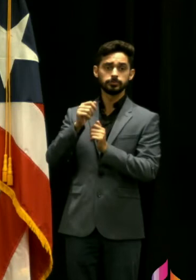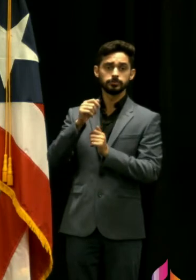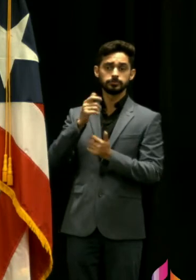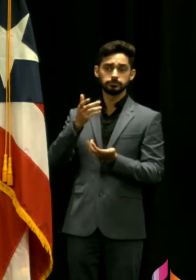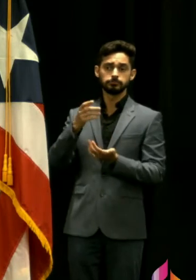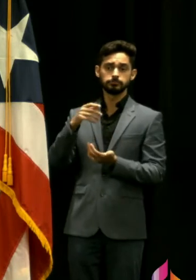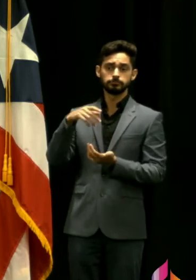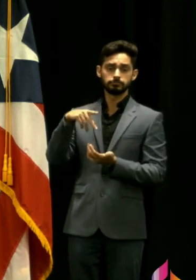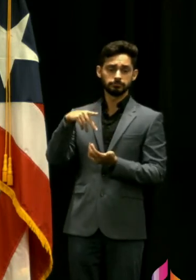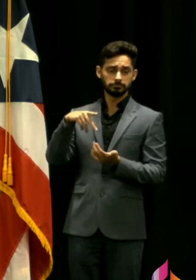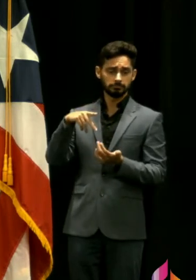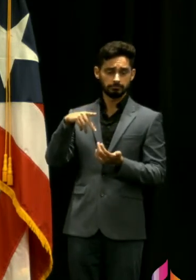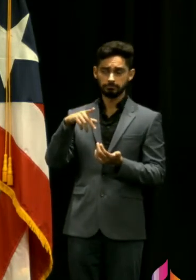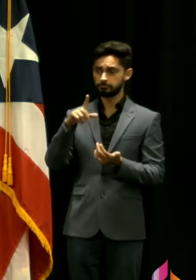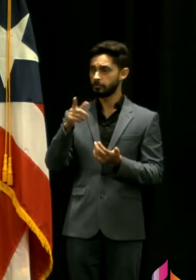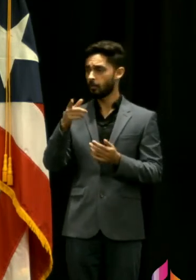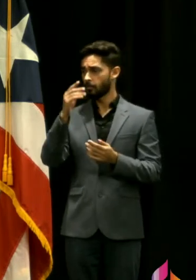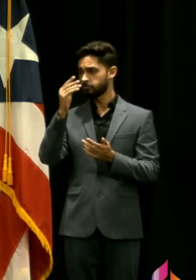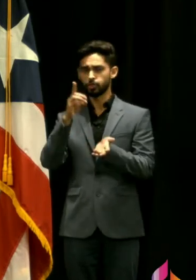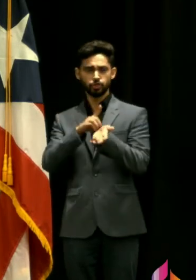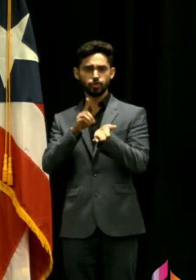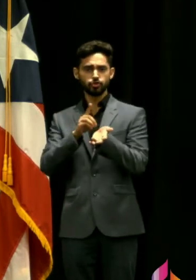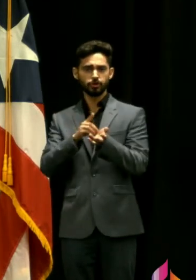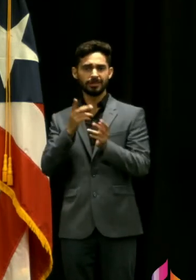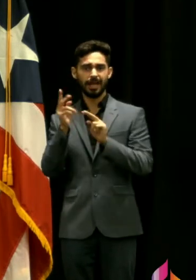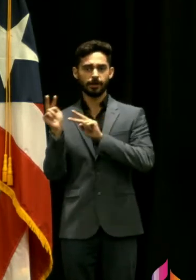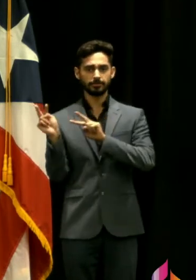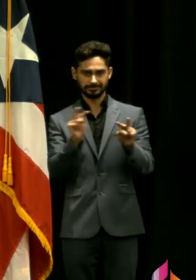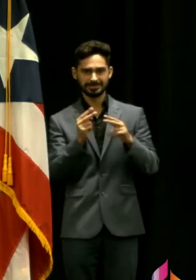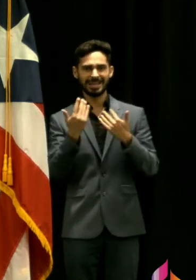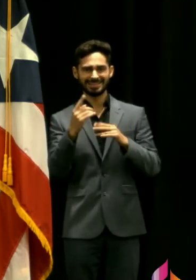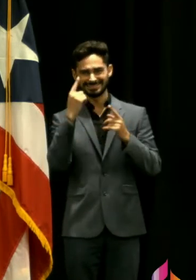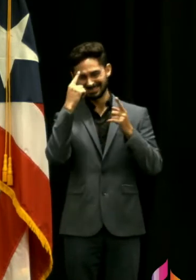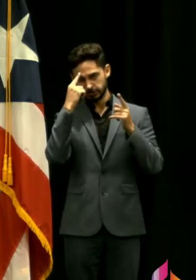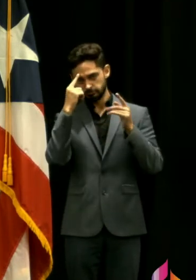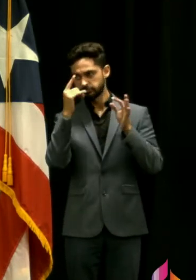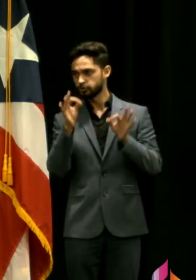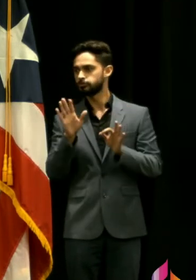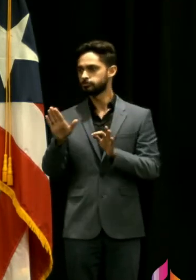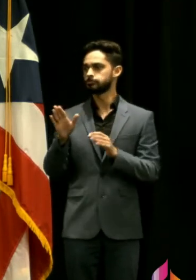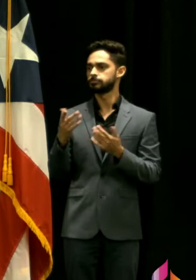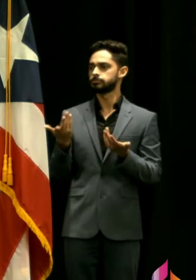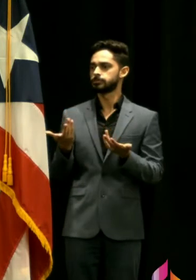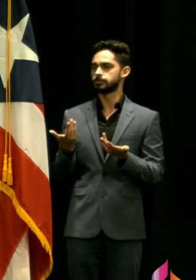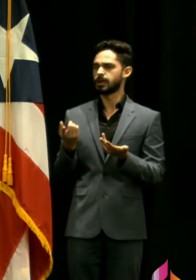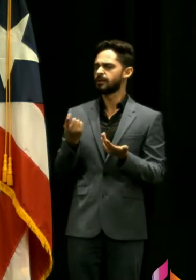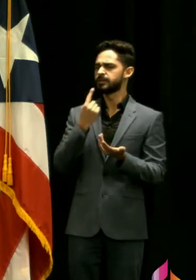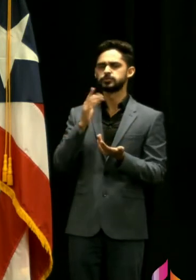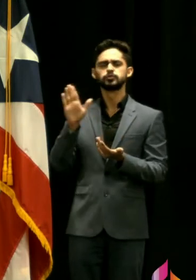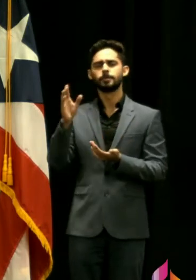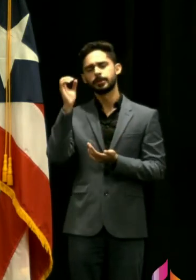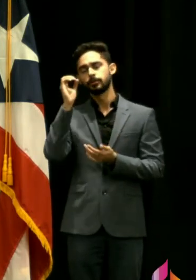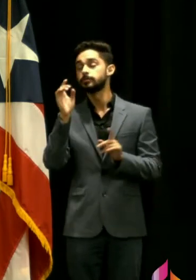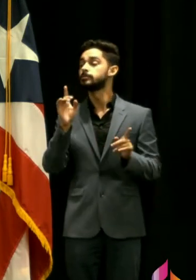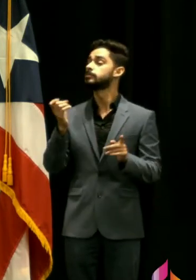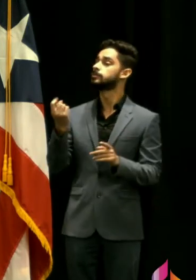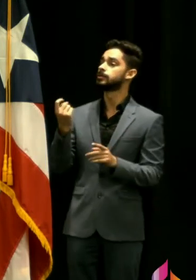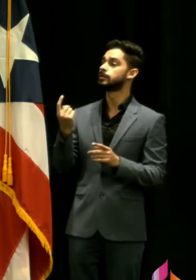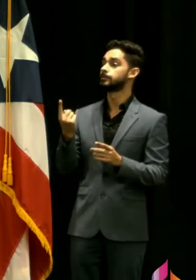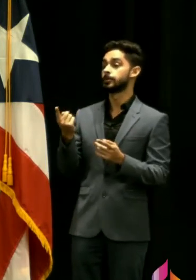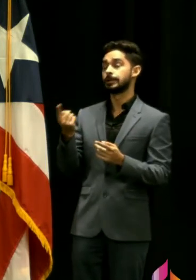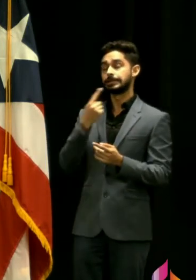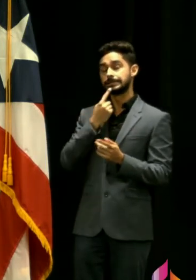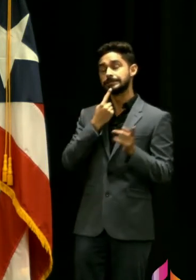satisfecho con esa medida y piensa que le va a hacer la diferencia pero en este caso él está presentando verdad una preocupación de que se tome una acción más